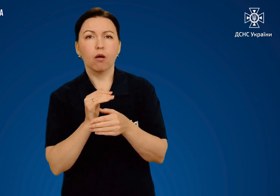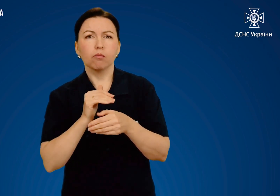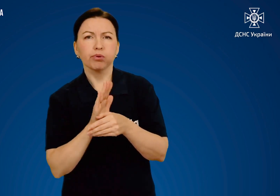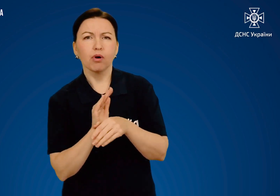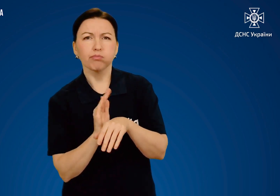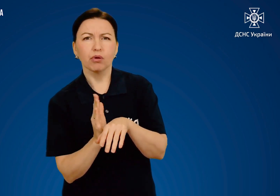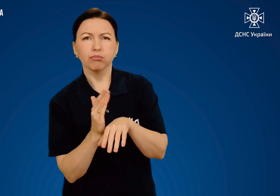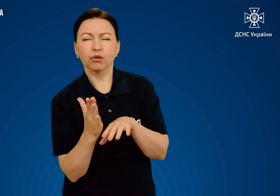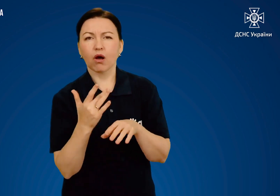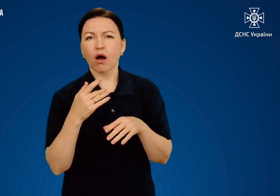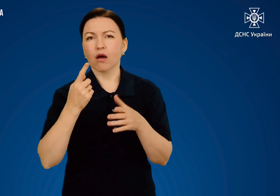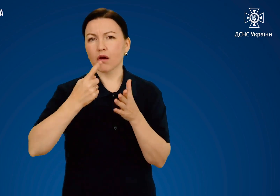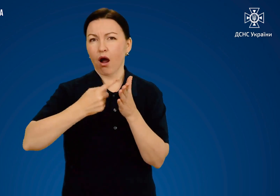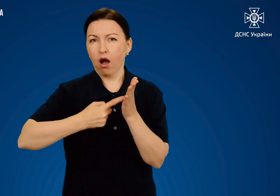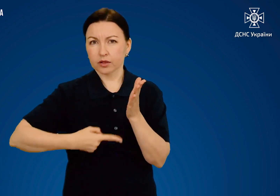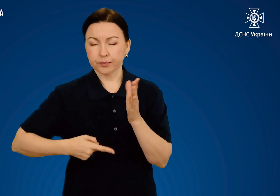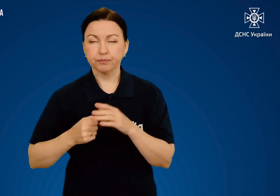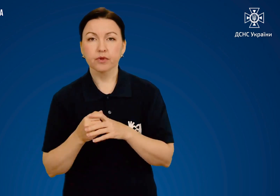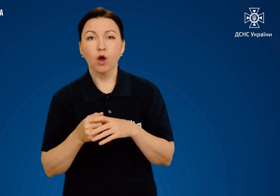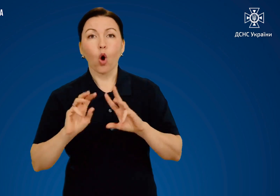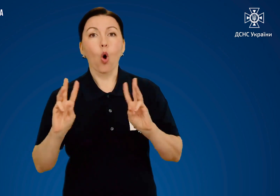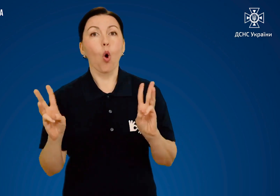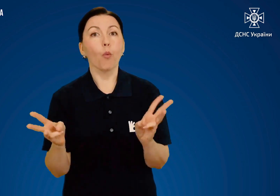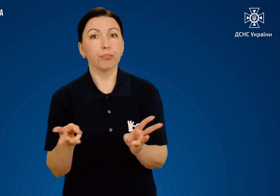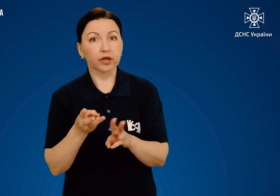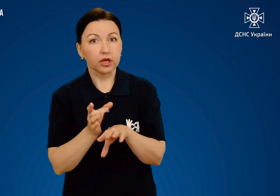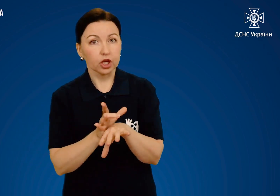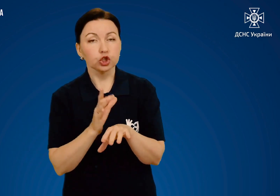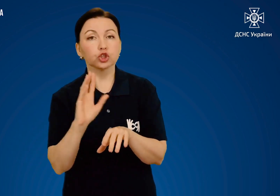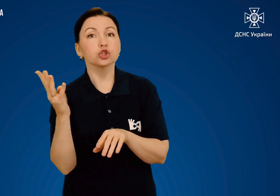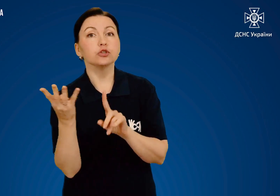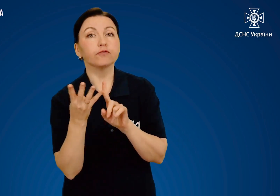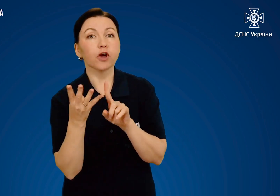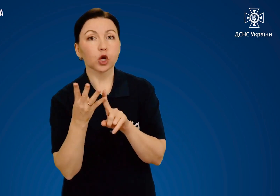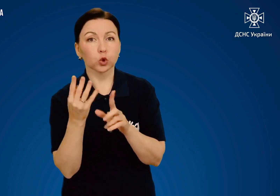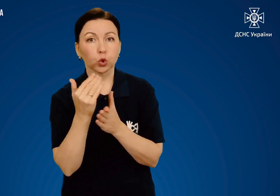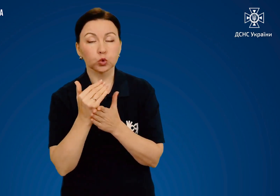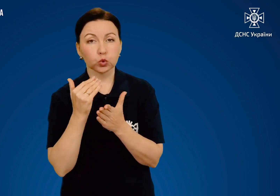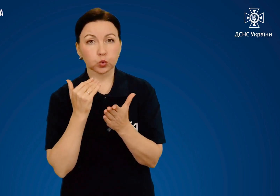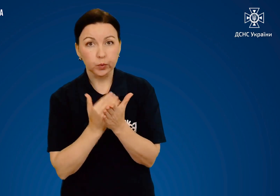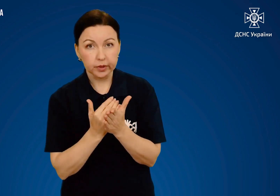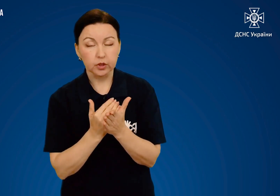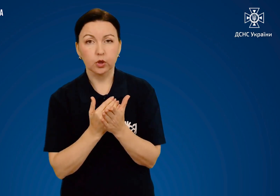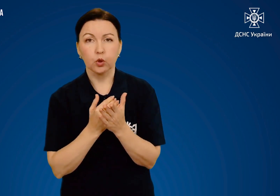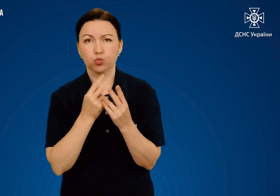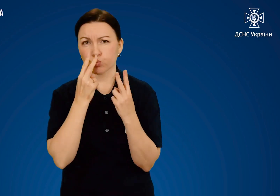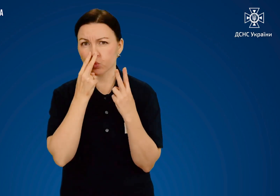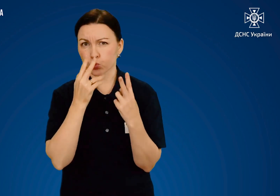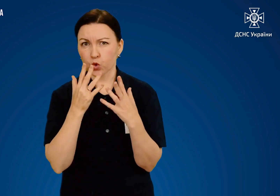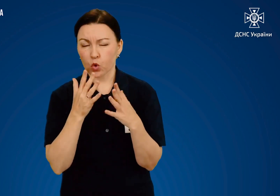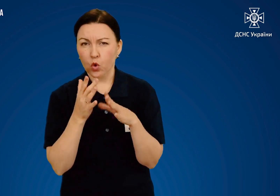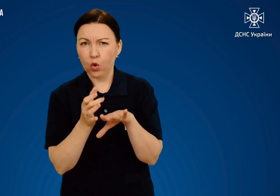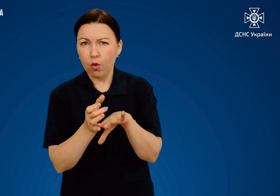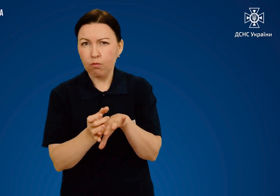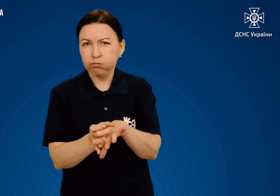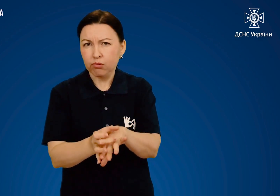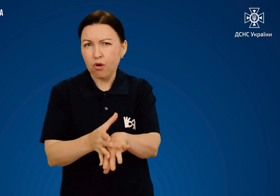ступеню відкриваються рани. Опіки четвертого ступеню характеризуються великими